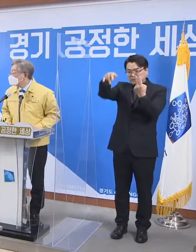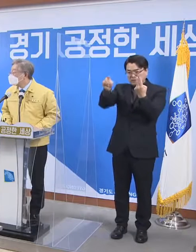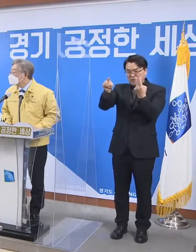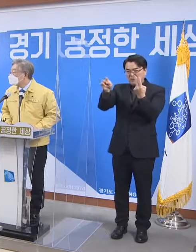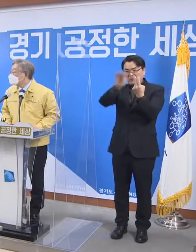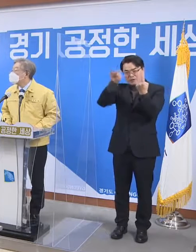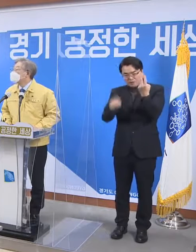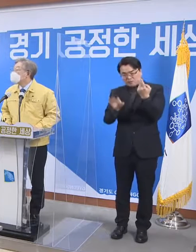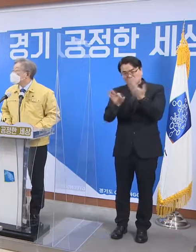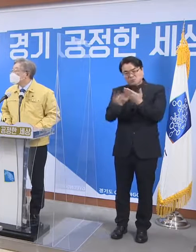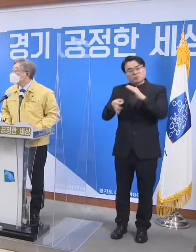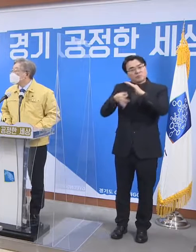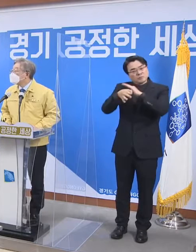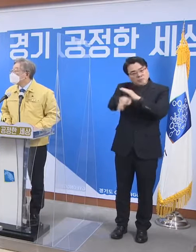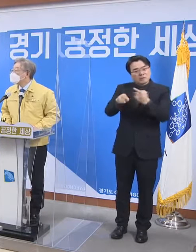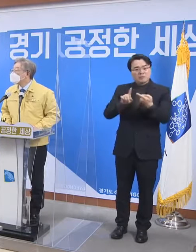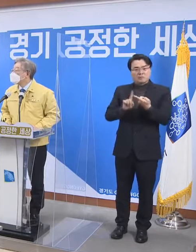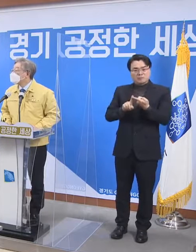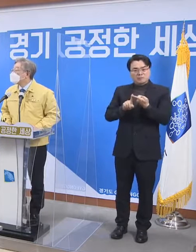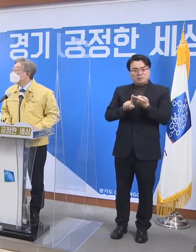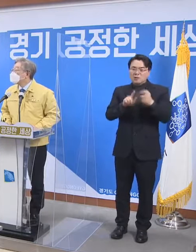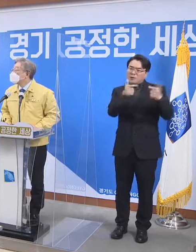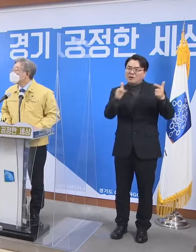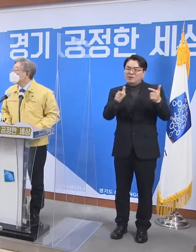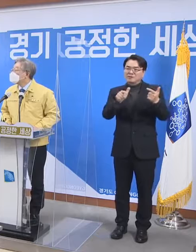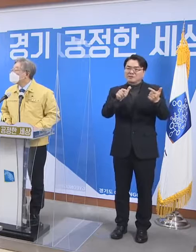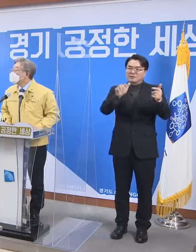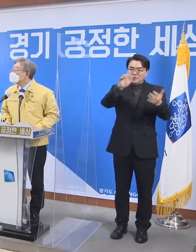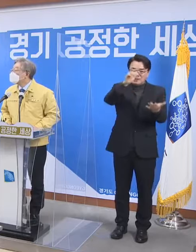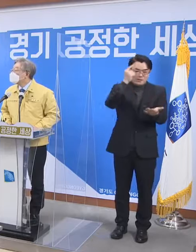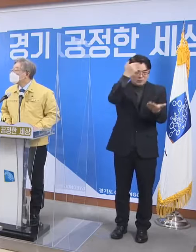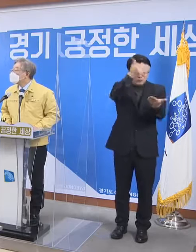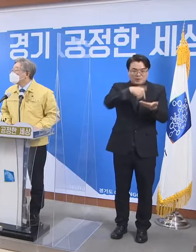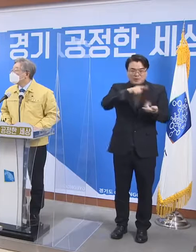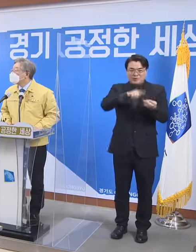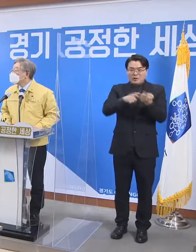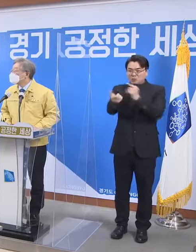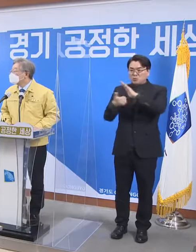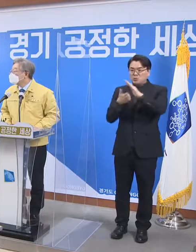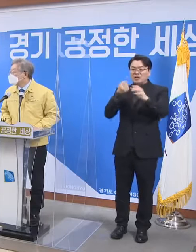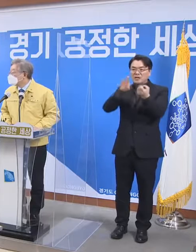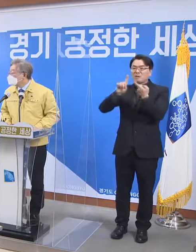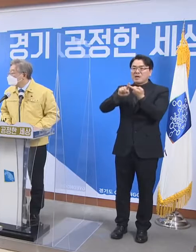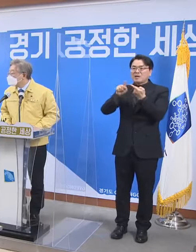내용에 대해서는 앞에 질문으로 답변으로 가름도록 하겠습니다.